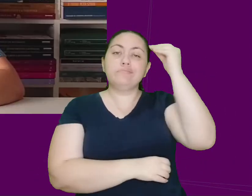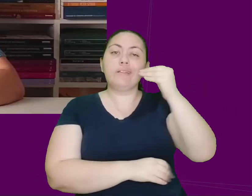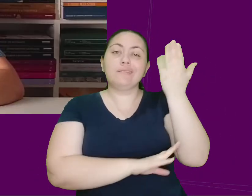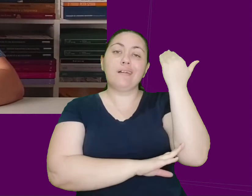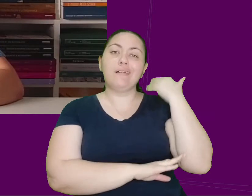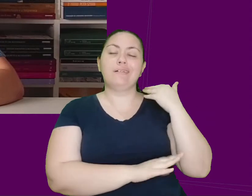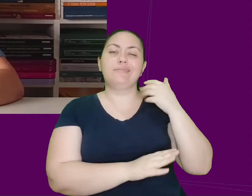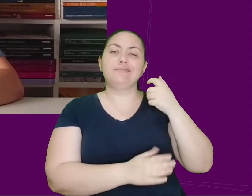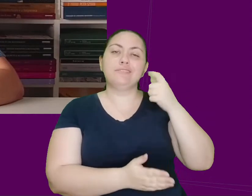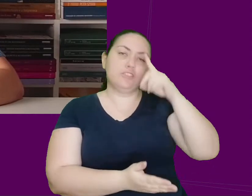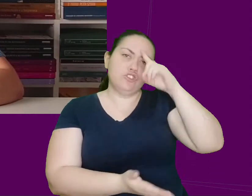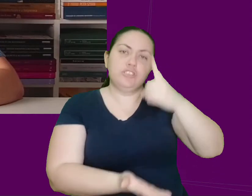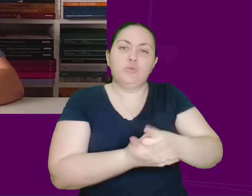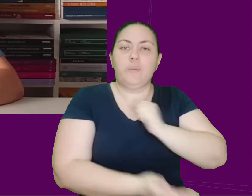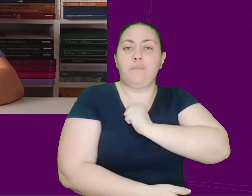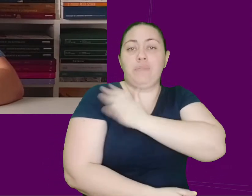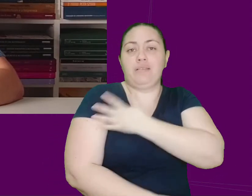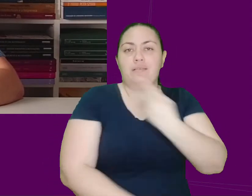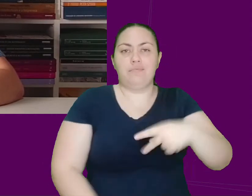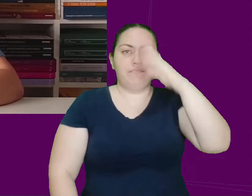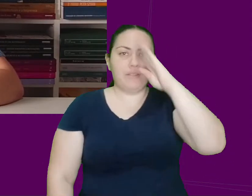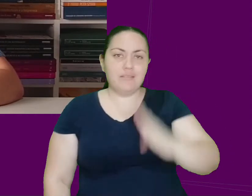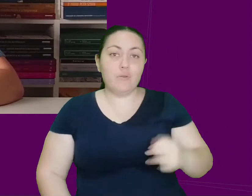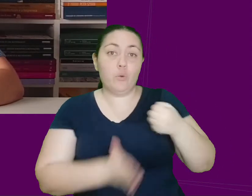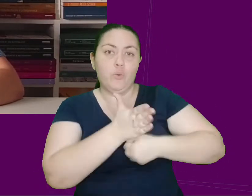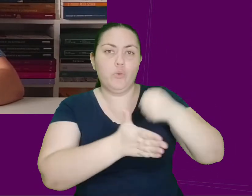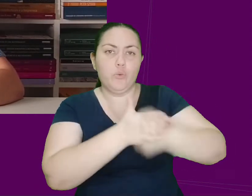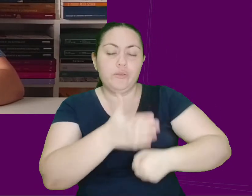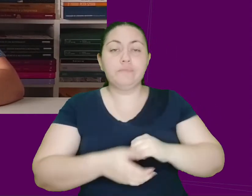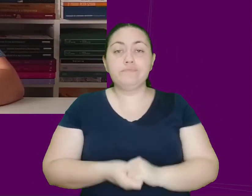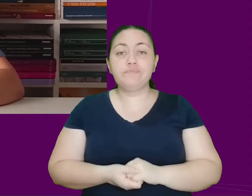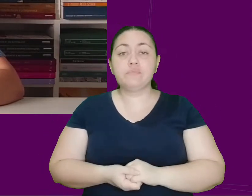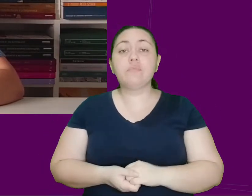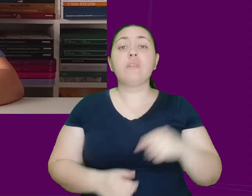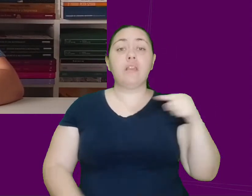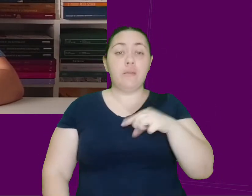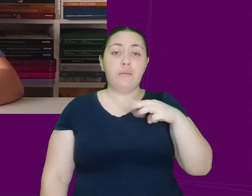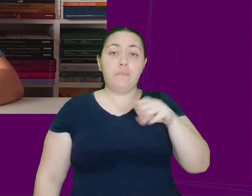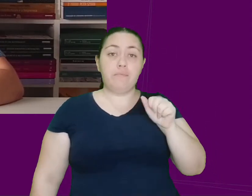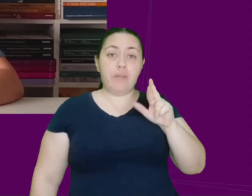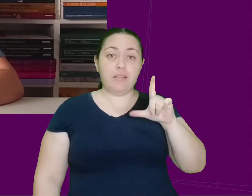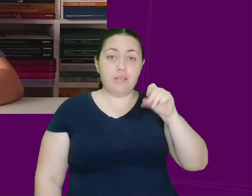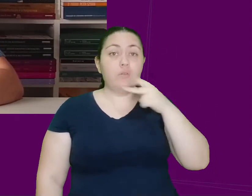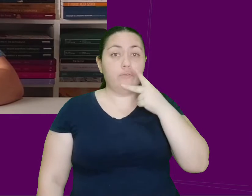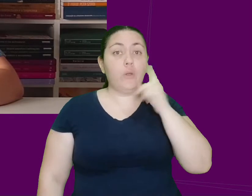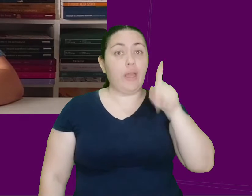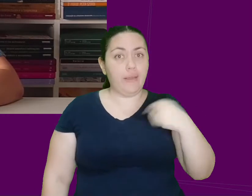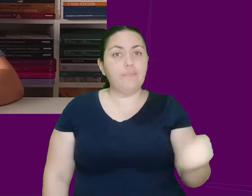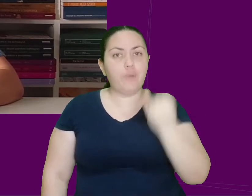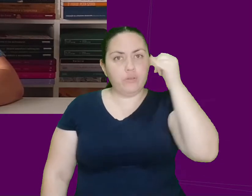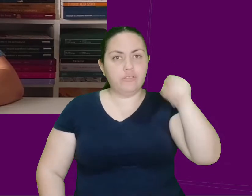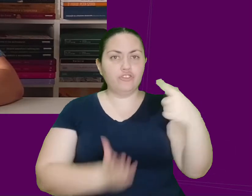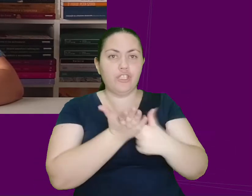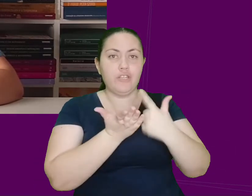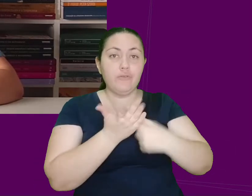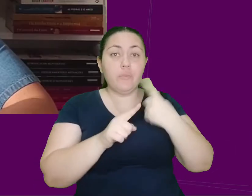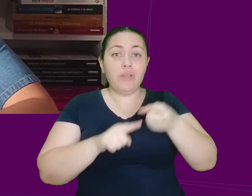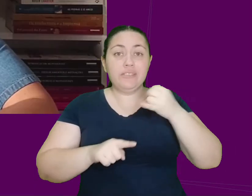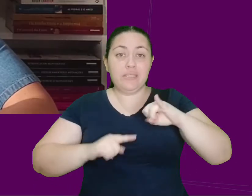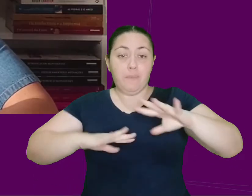Marcelo afirma que o livro de Gabeira foi muito importante para ele, tanto que, quando a mobilidade permite, ele lê o livro sozinho. Já